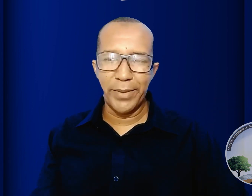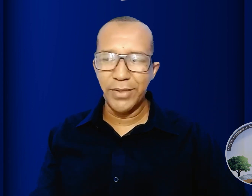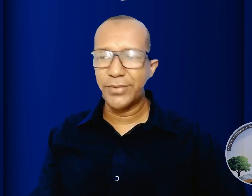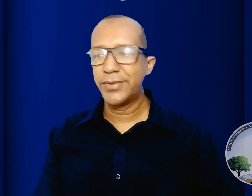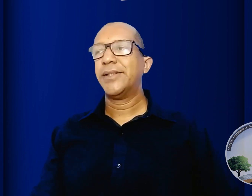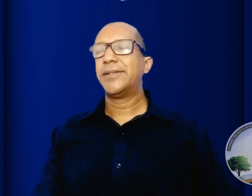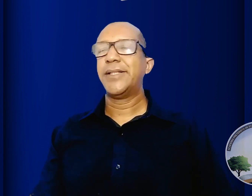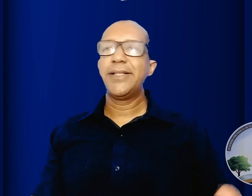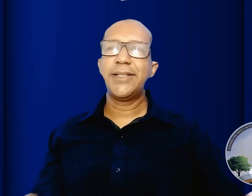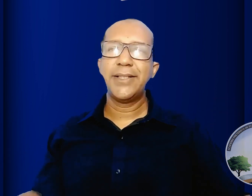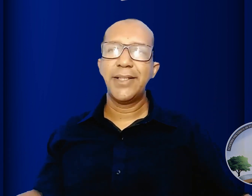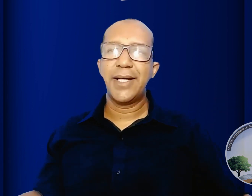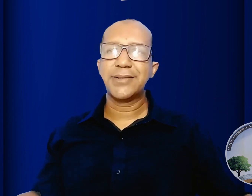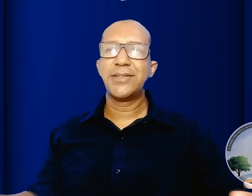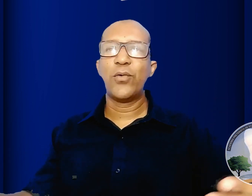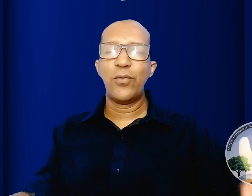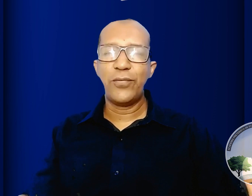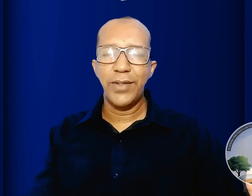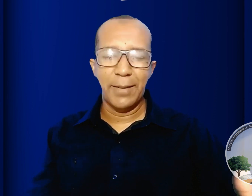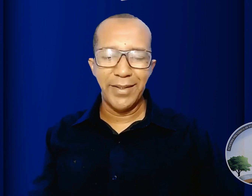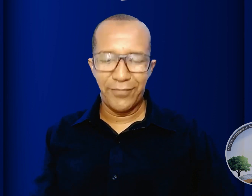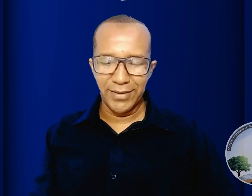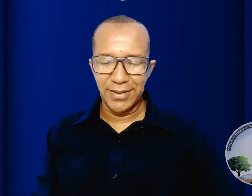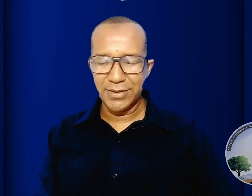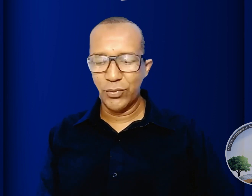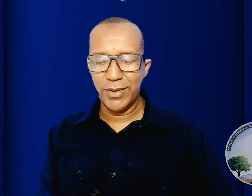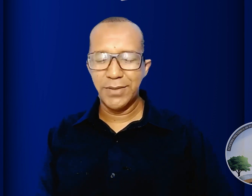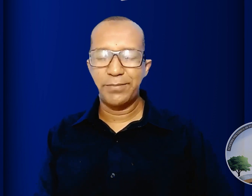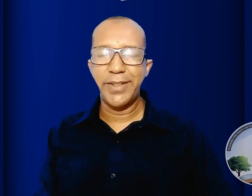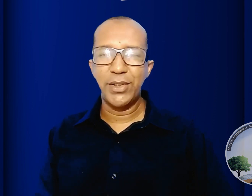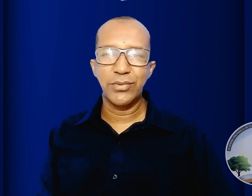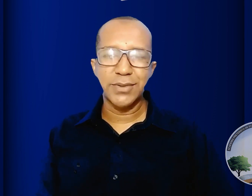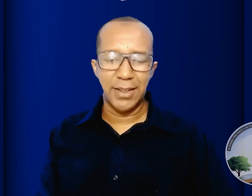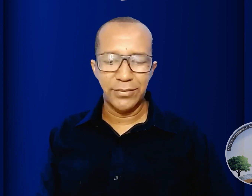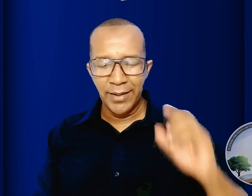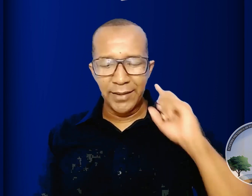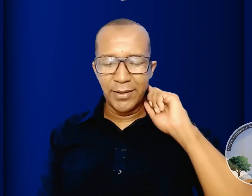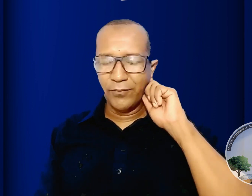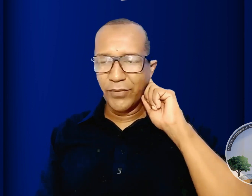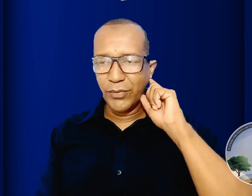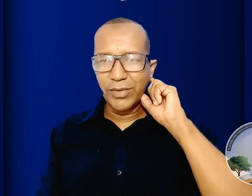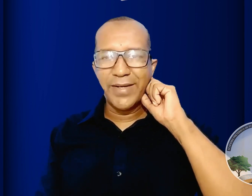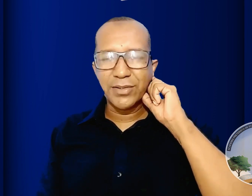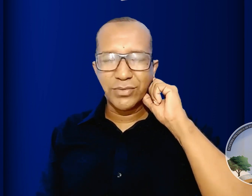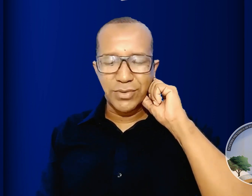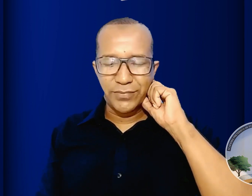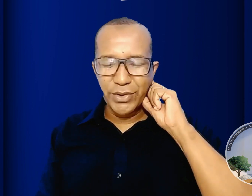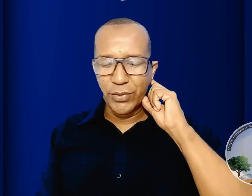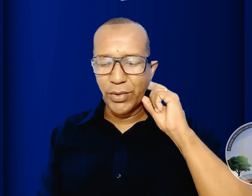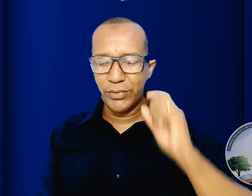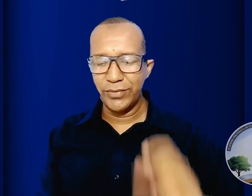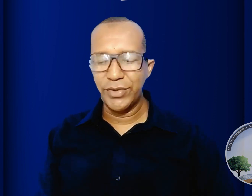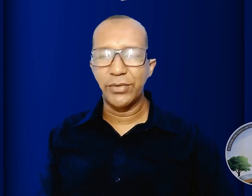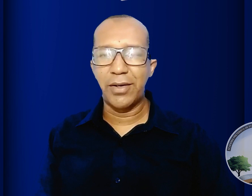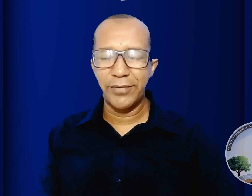Pedro e assim houve a manifestação do Espírito Santo então nos versos 28 e 29